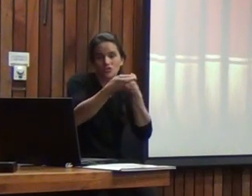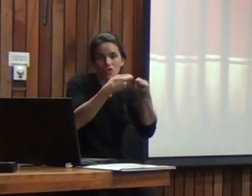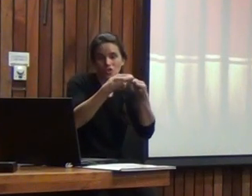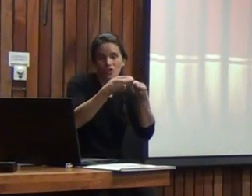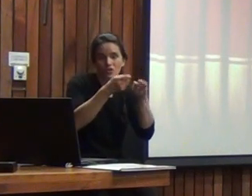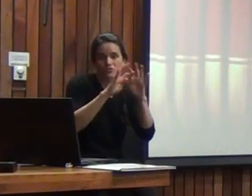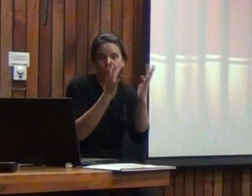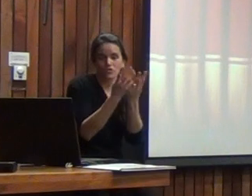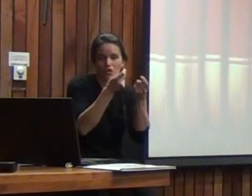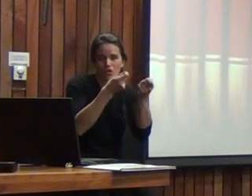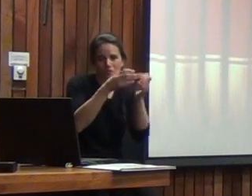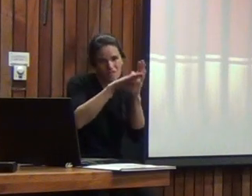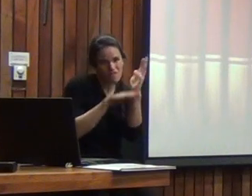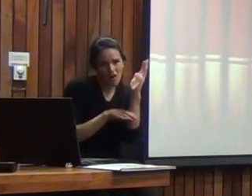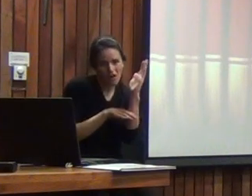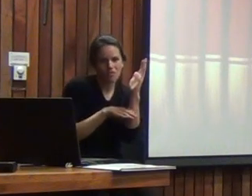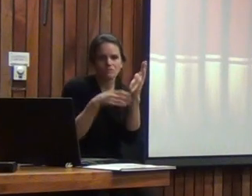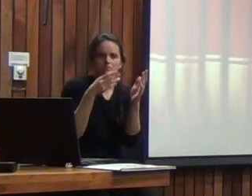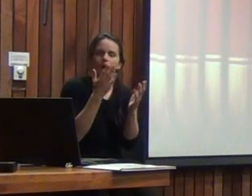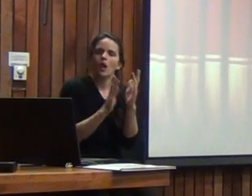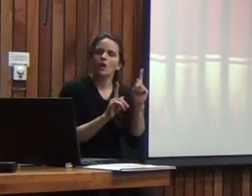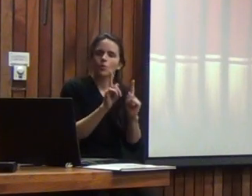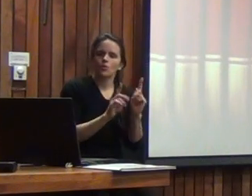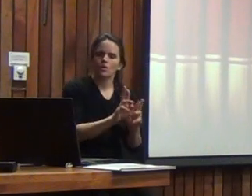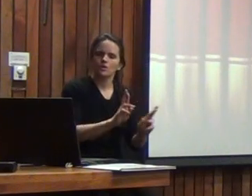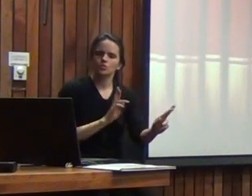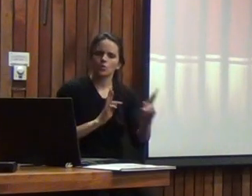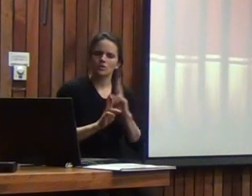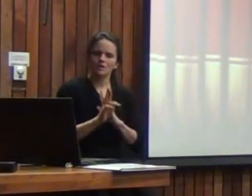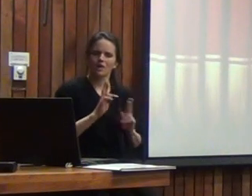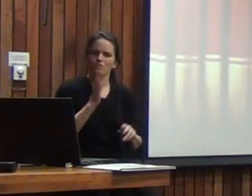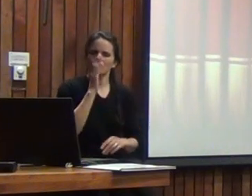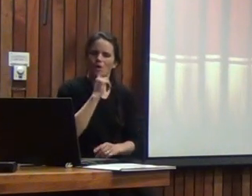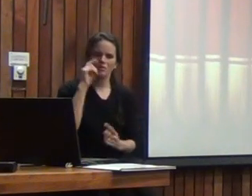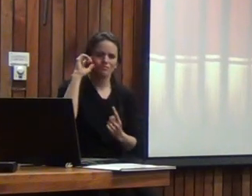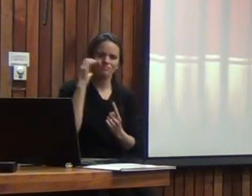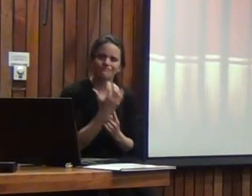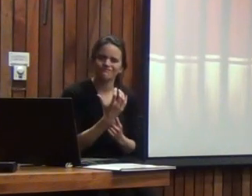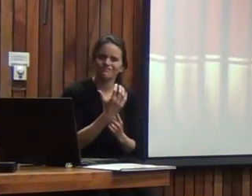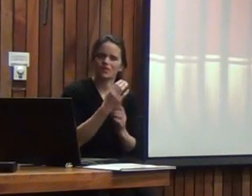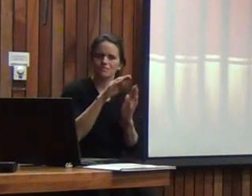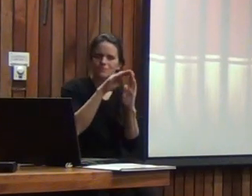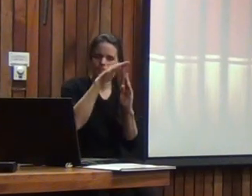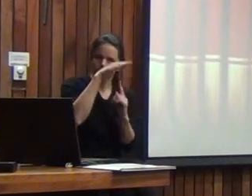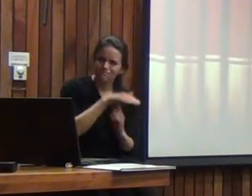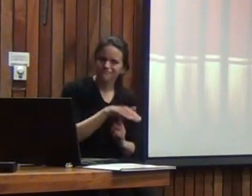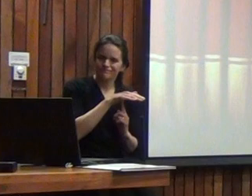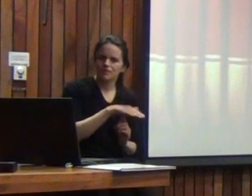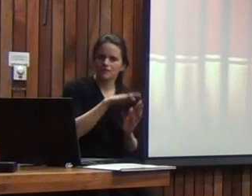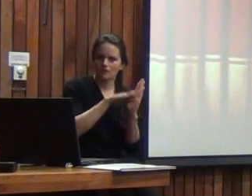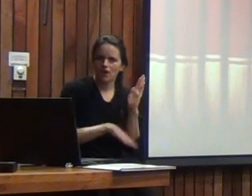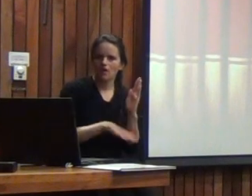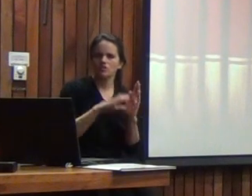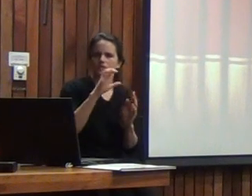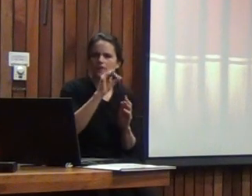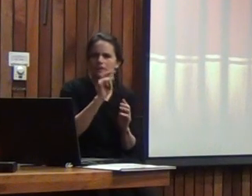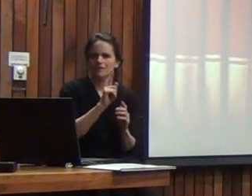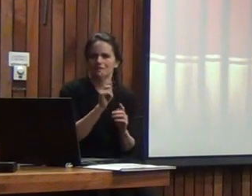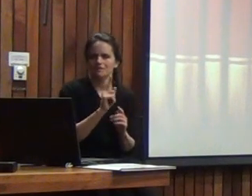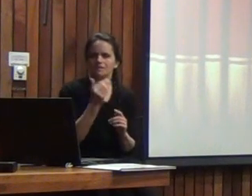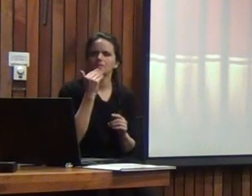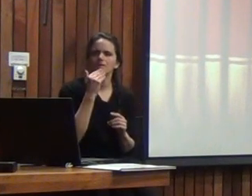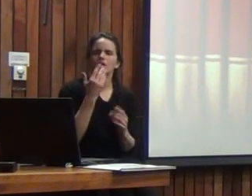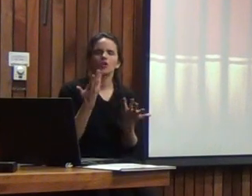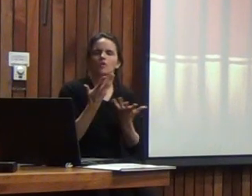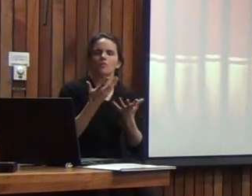que muchos de los resultados tienen que ver con el nivel sociocultural con la deprivación cultural de los niños y no necesariamente por el CI entonces también